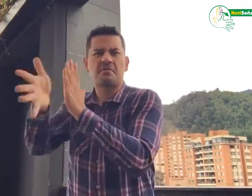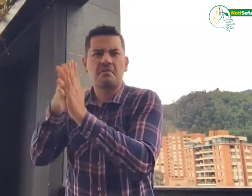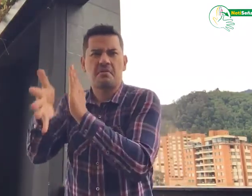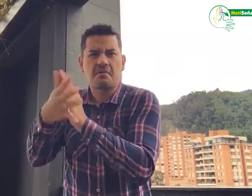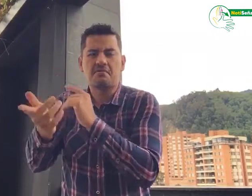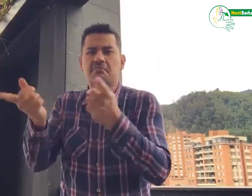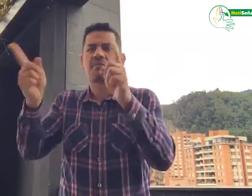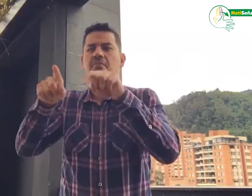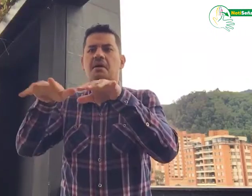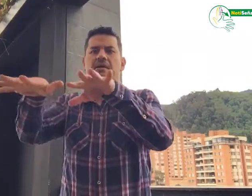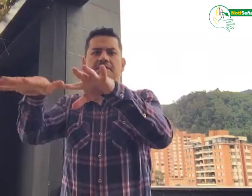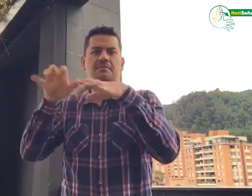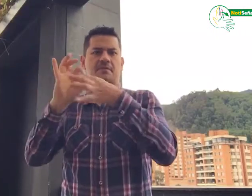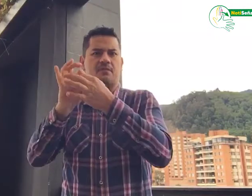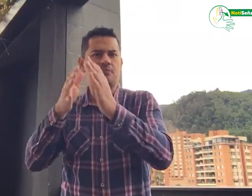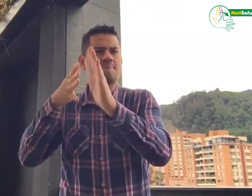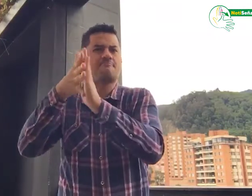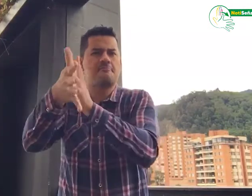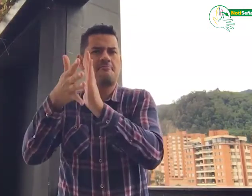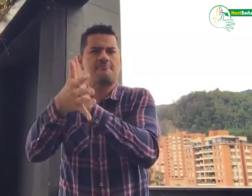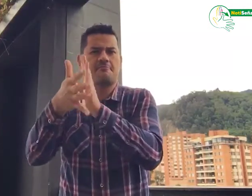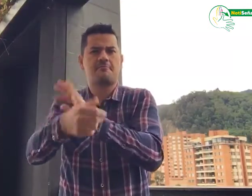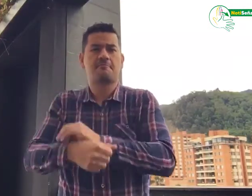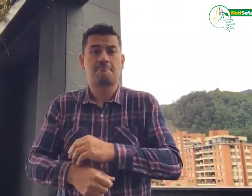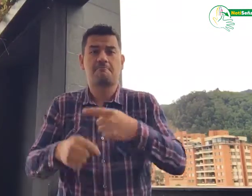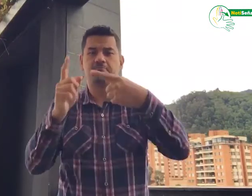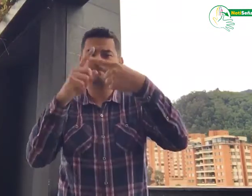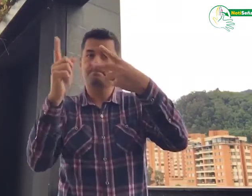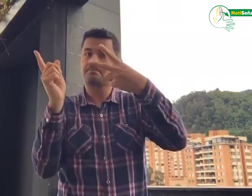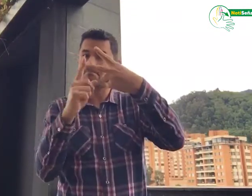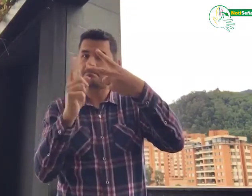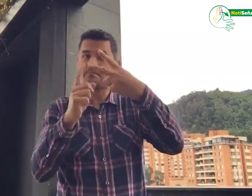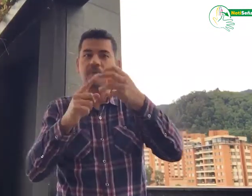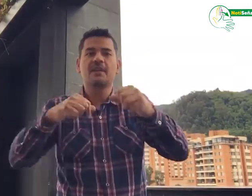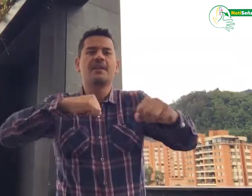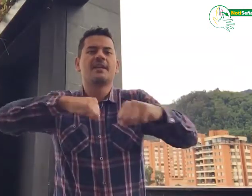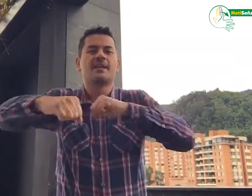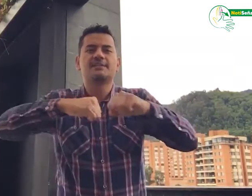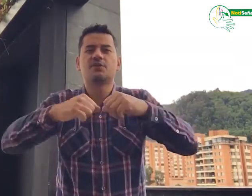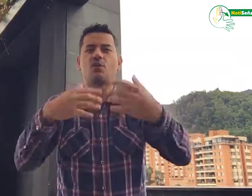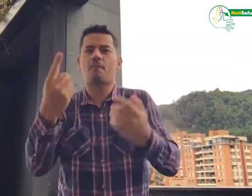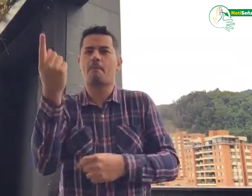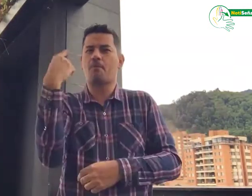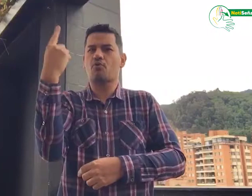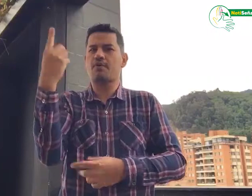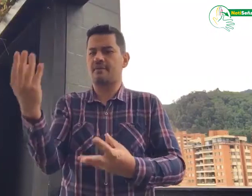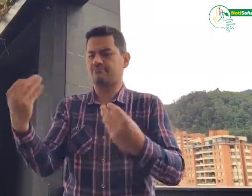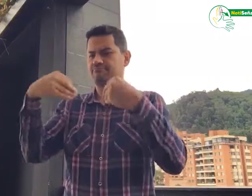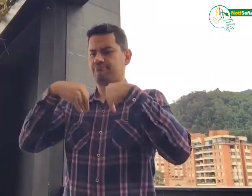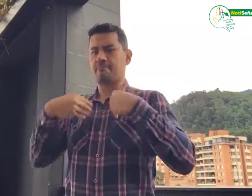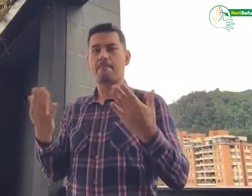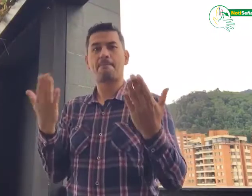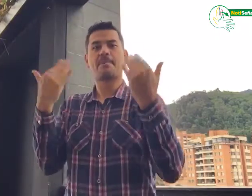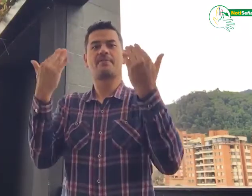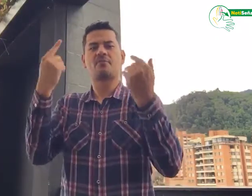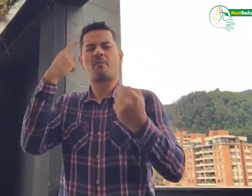las personas sordas, socializar noticias relacionadas a nuestra comunidad e informar sobre temas de la asamblea de FENASCOL.